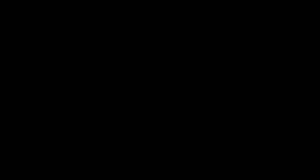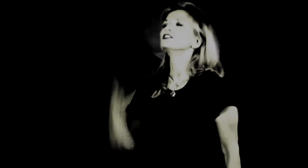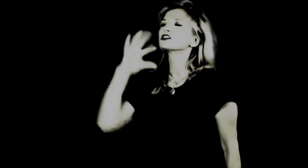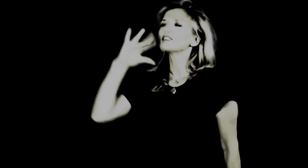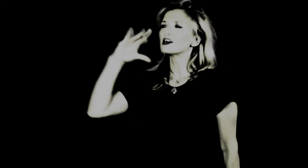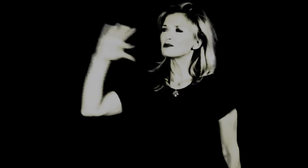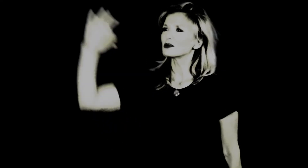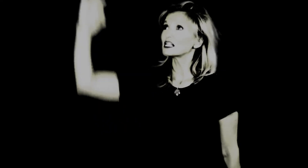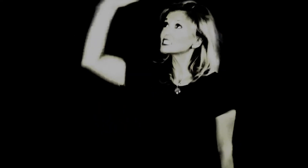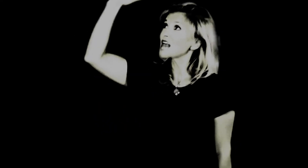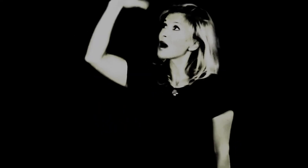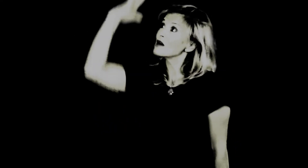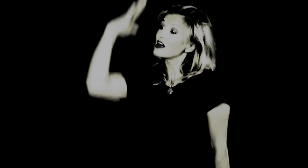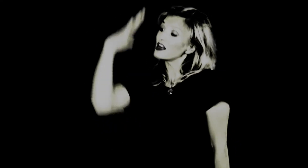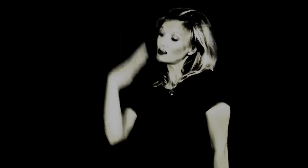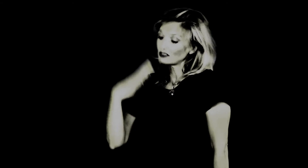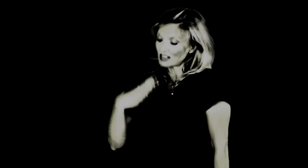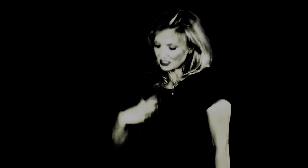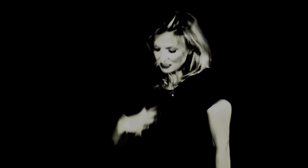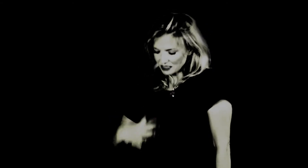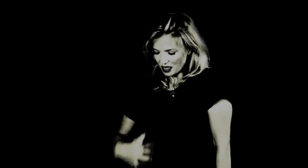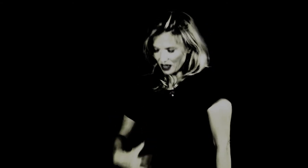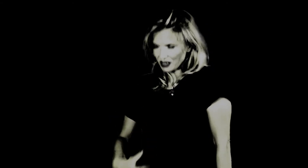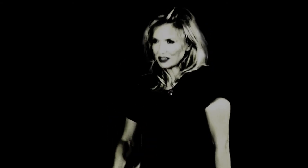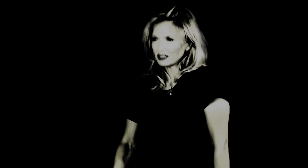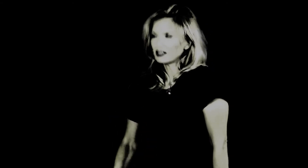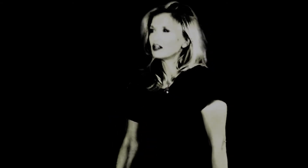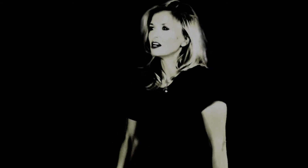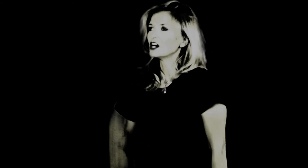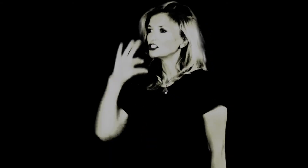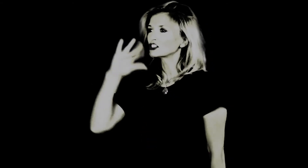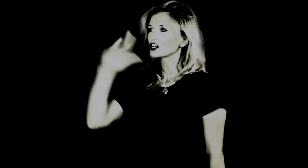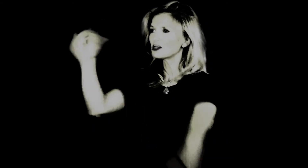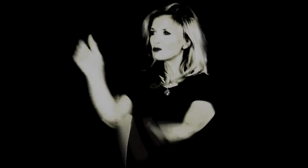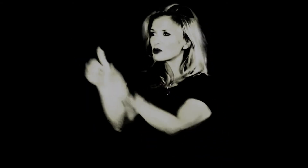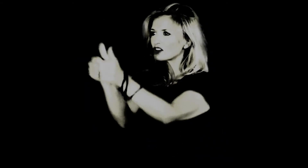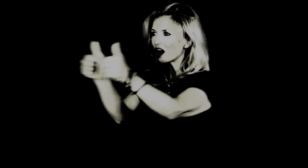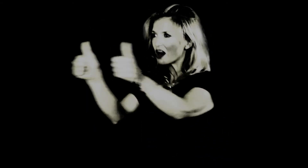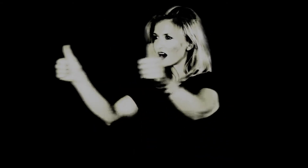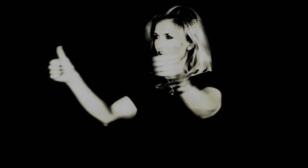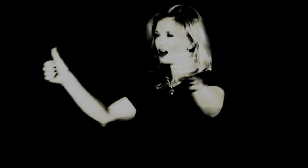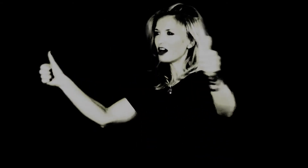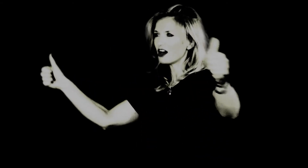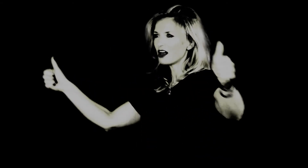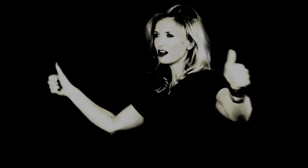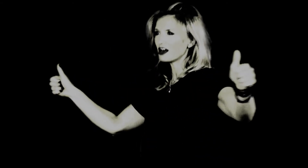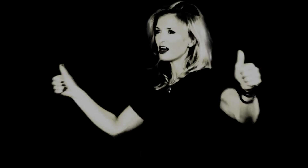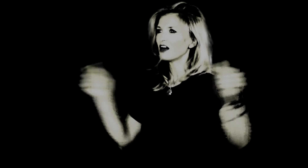Chanter pour désarmer le destin Chanter pour seule